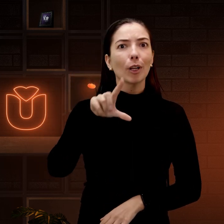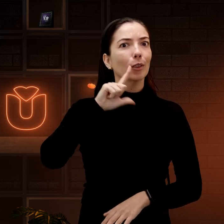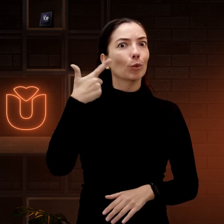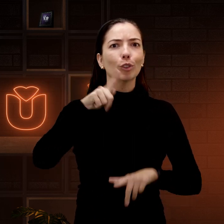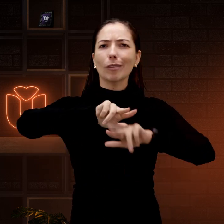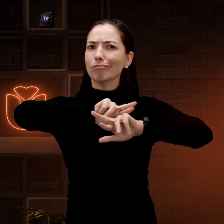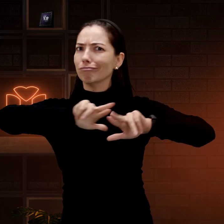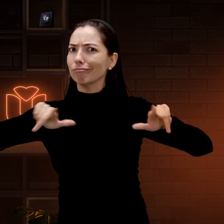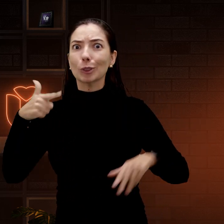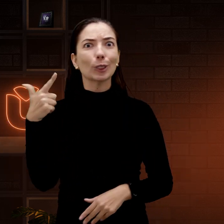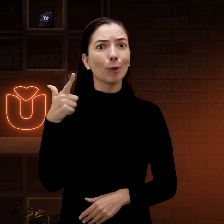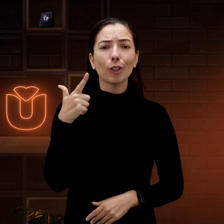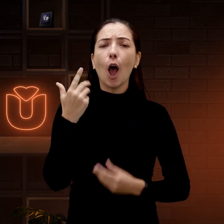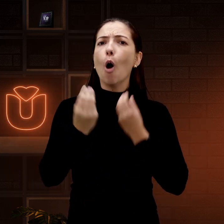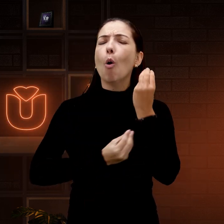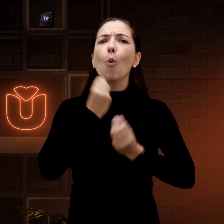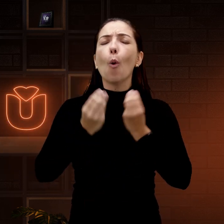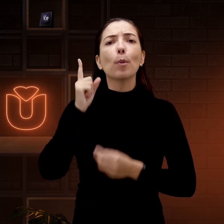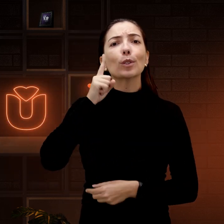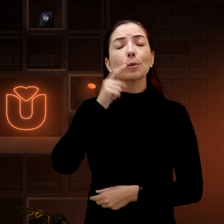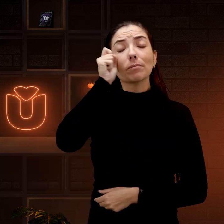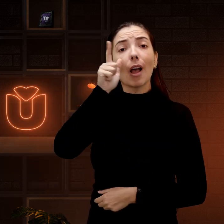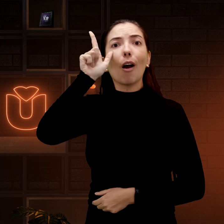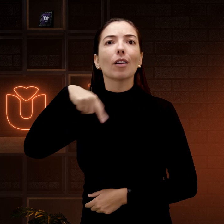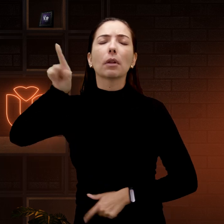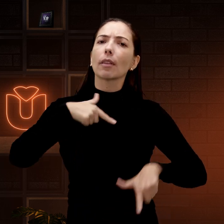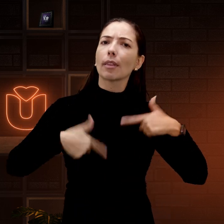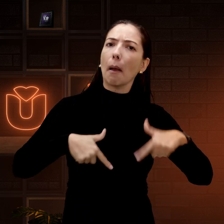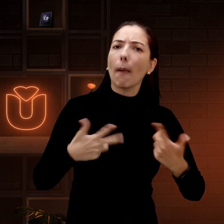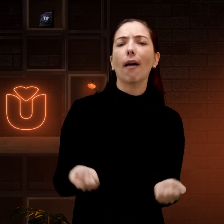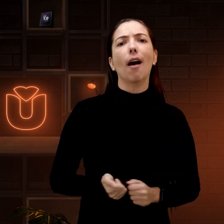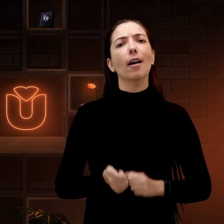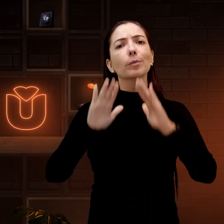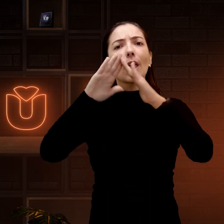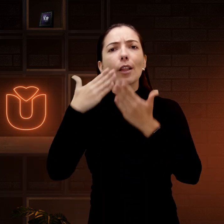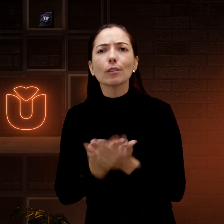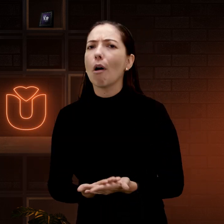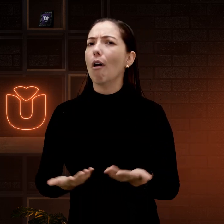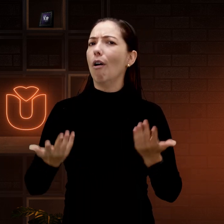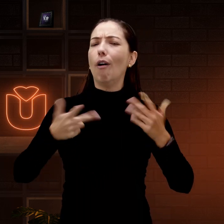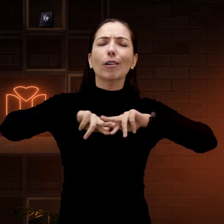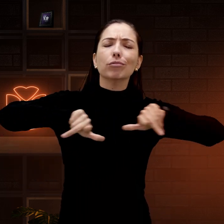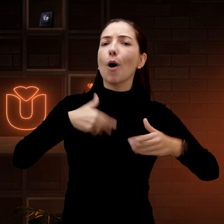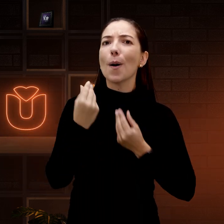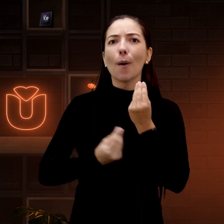despertadores vibratórios nenhum tipo. Como é que o surdo fazia para acordar, para ir para o trabalho, para a escola, para os seus